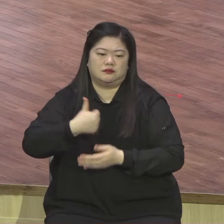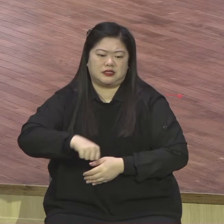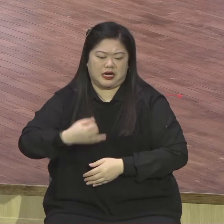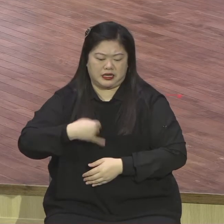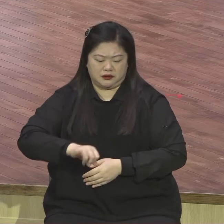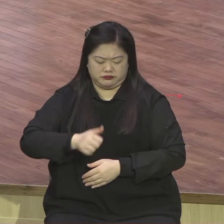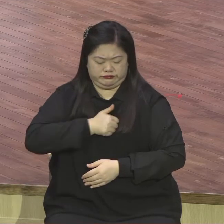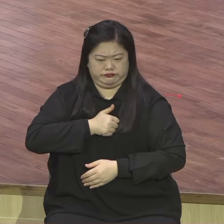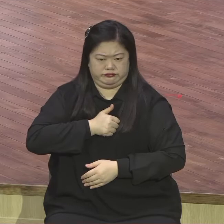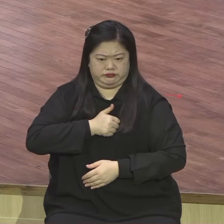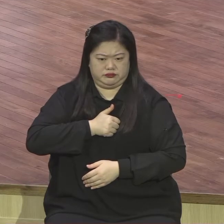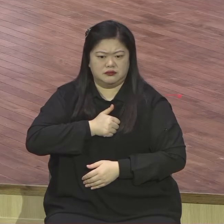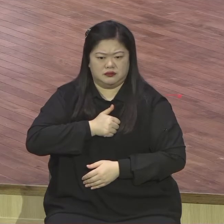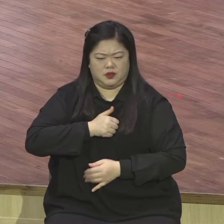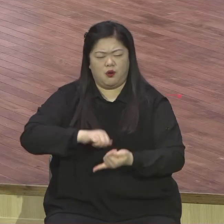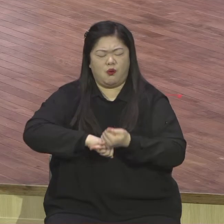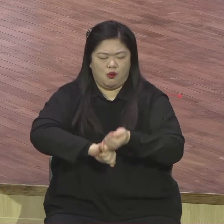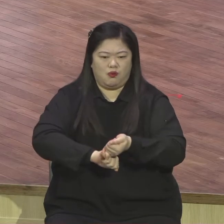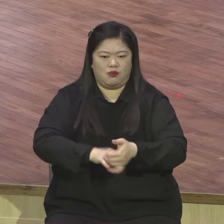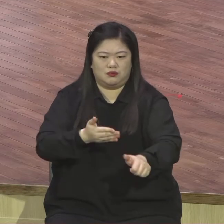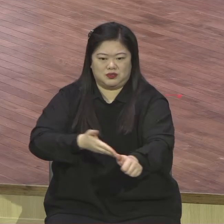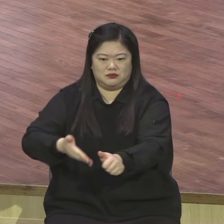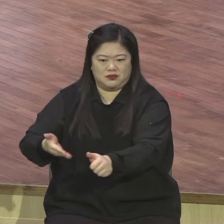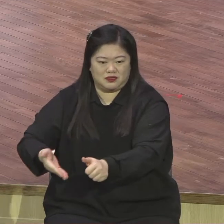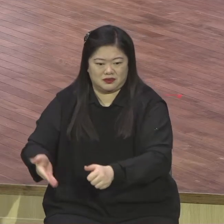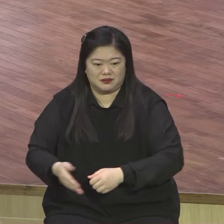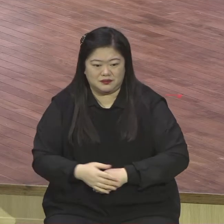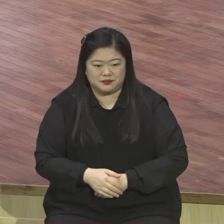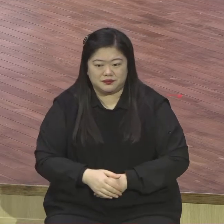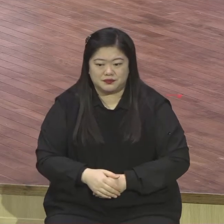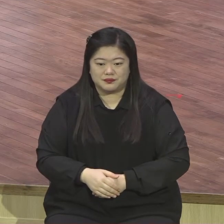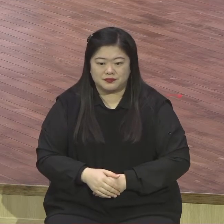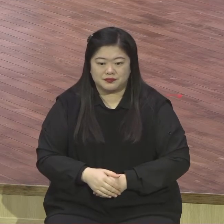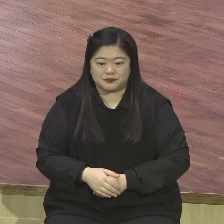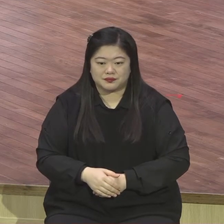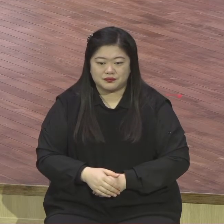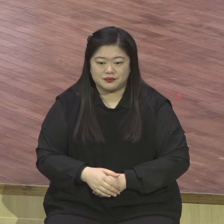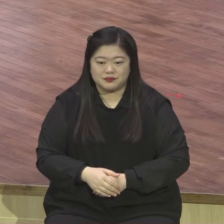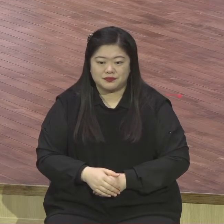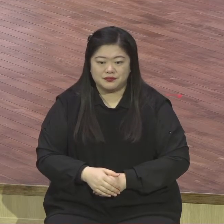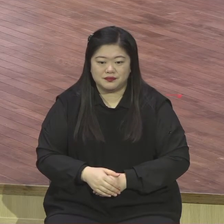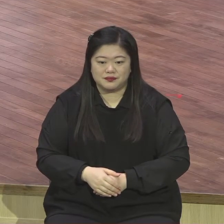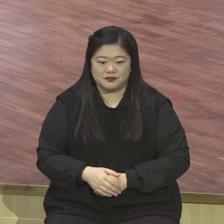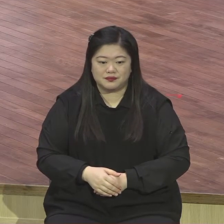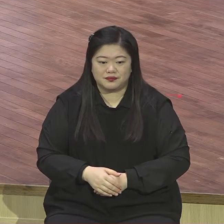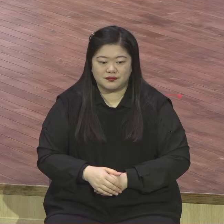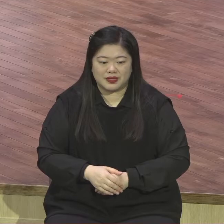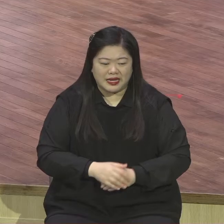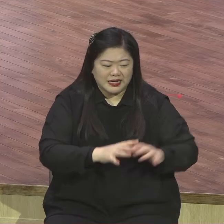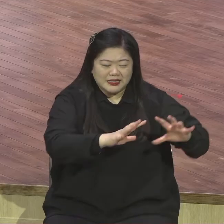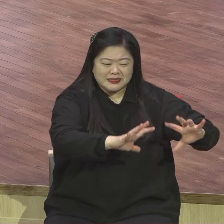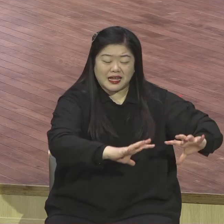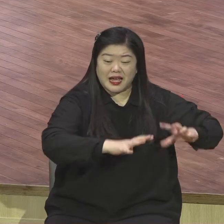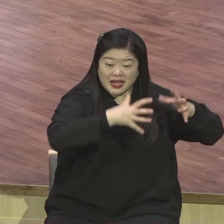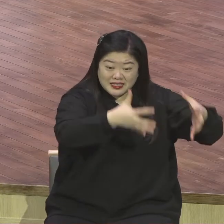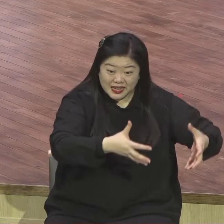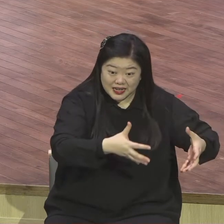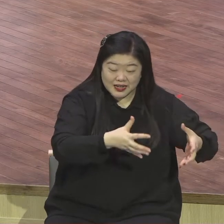자발하는 것입니다 세상에서는요 평생 책임지시는 종신보험이 있다 그러데 종신보험